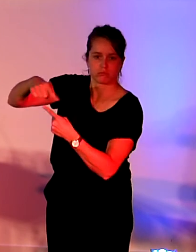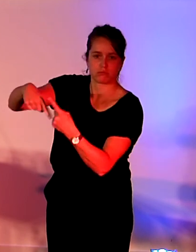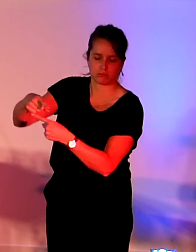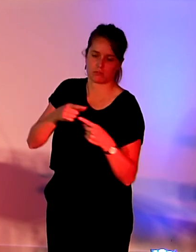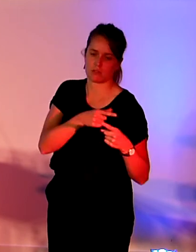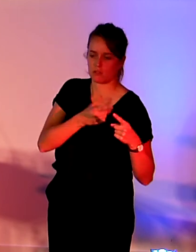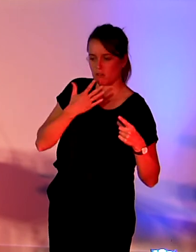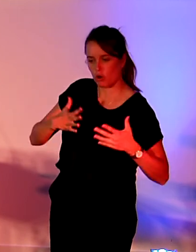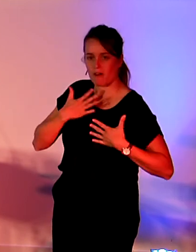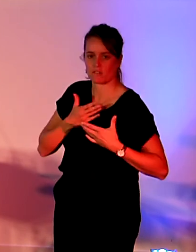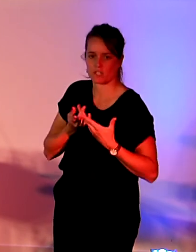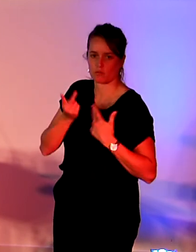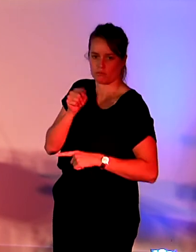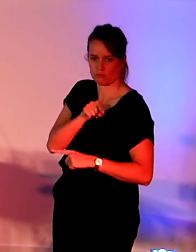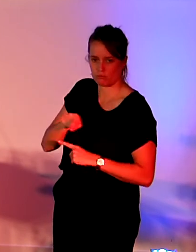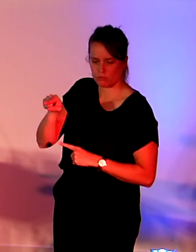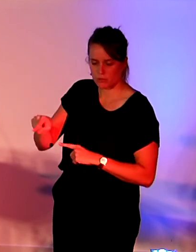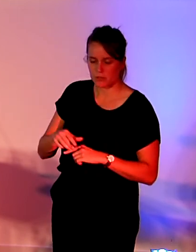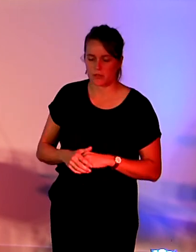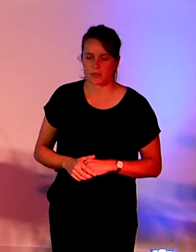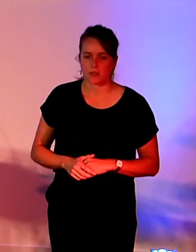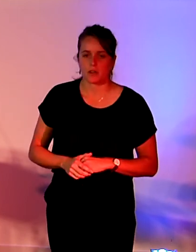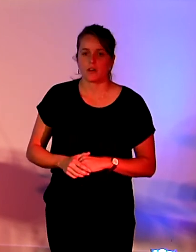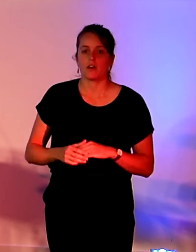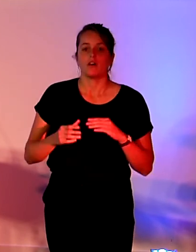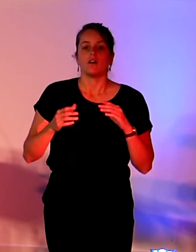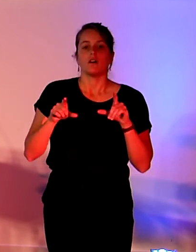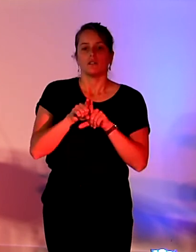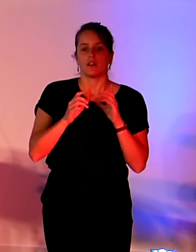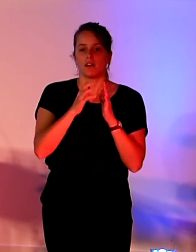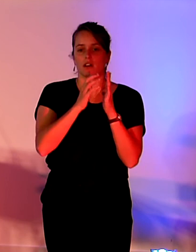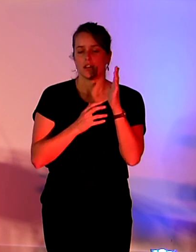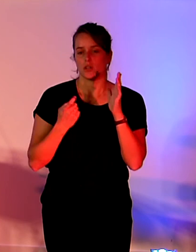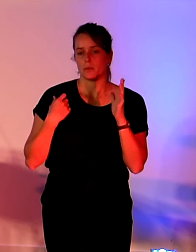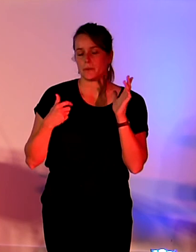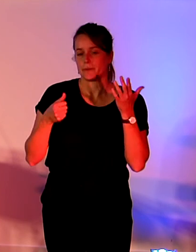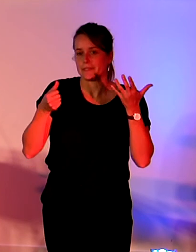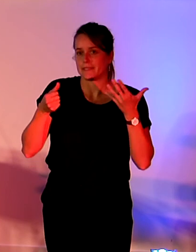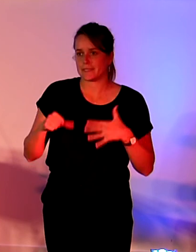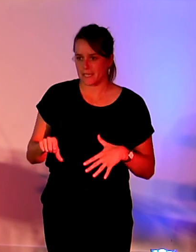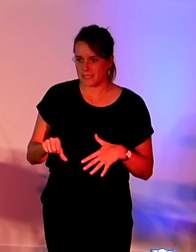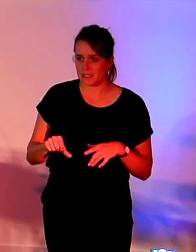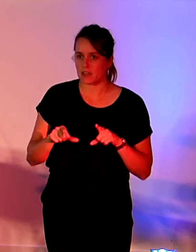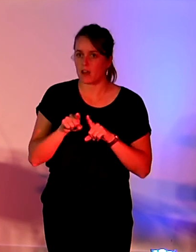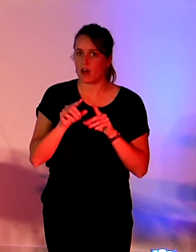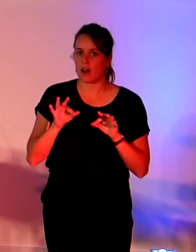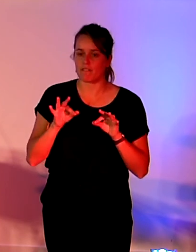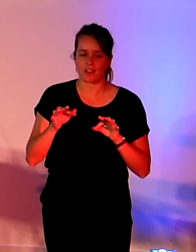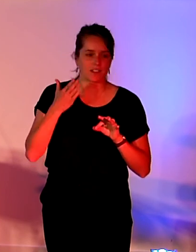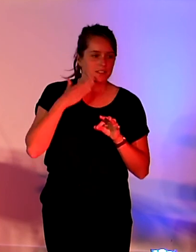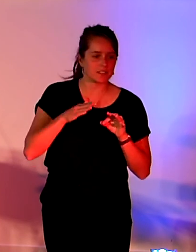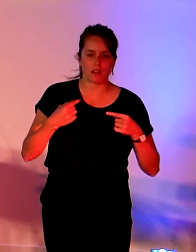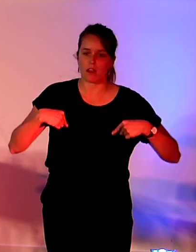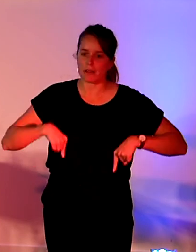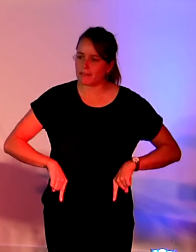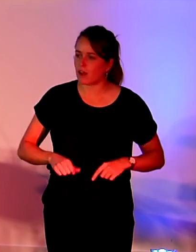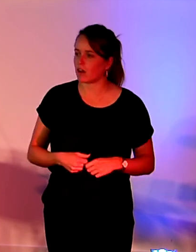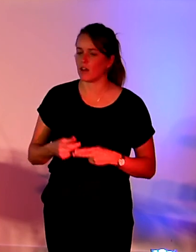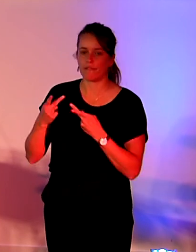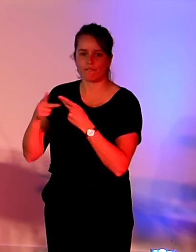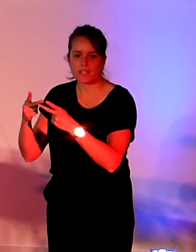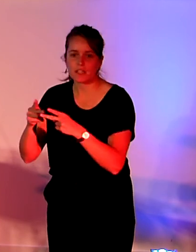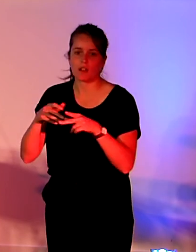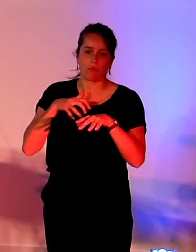l'article 16 qui prévoit que les anciens équipements informatiques des services de l'État ou des collectivités soient